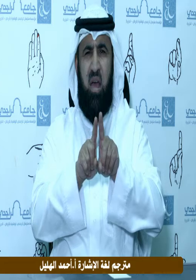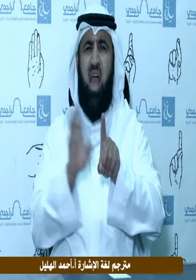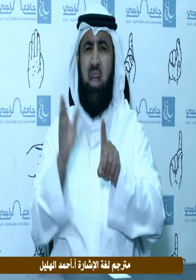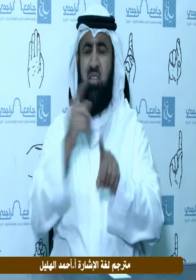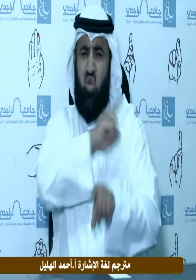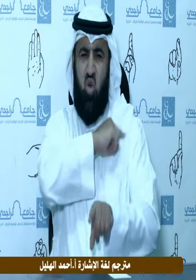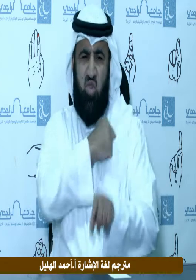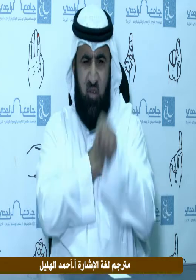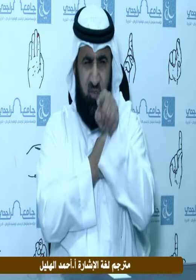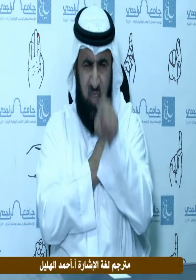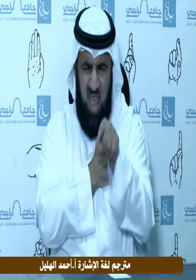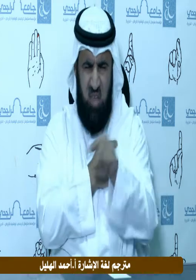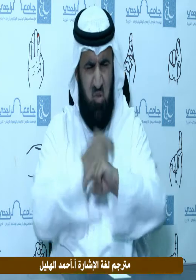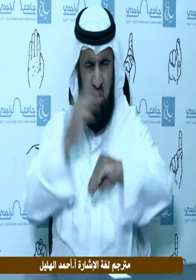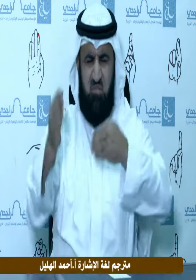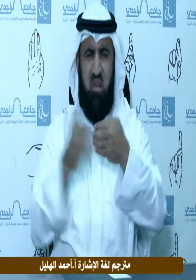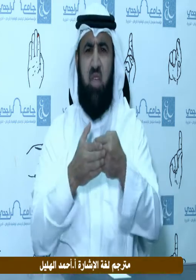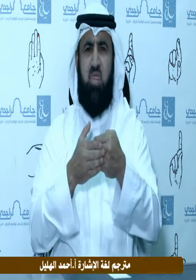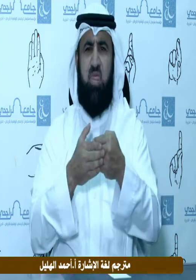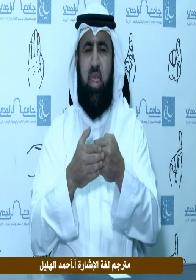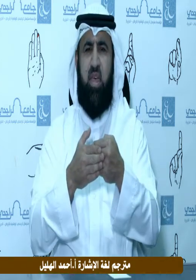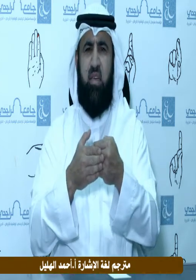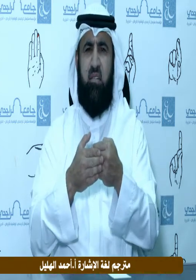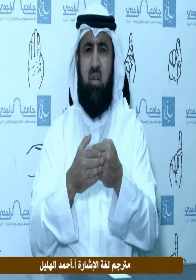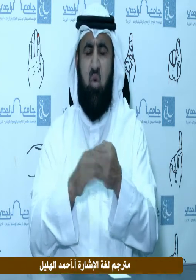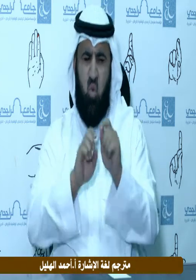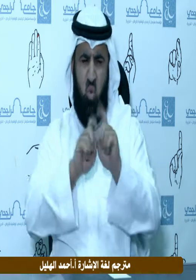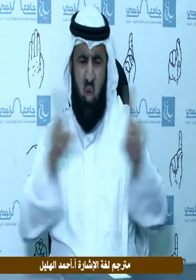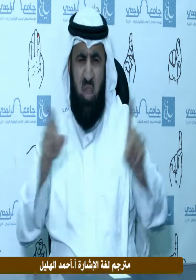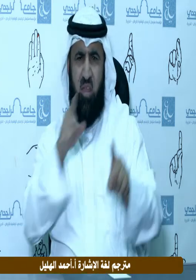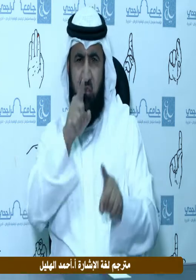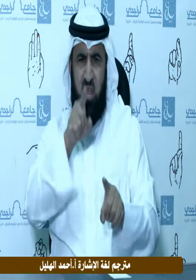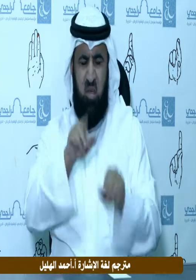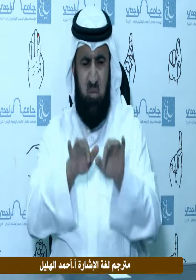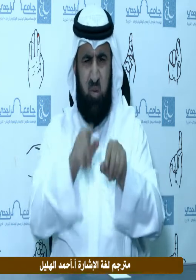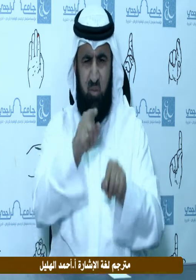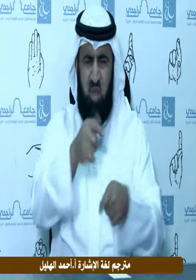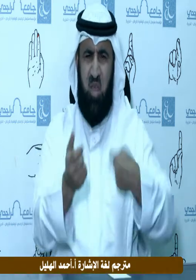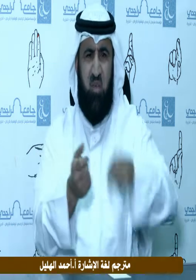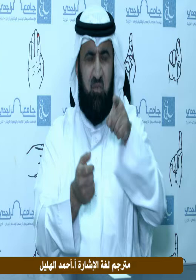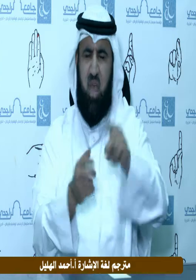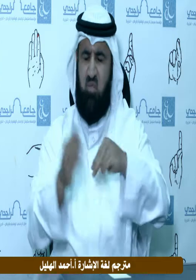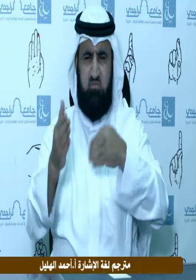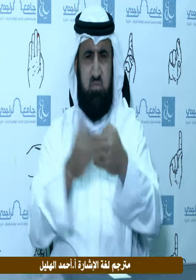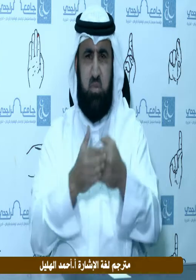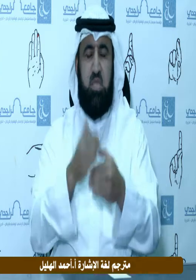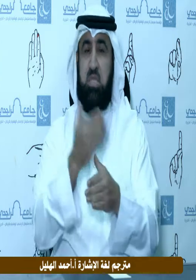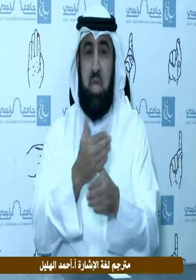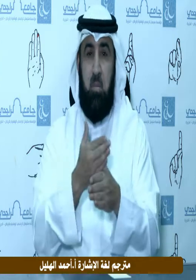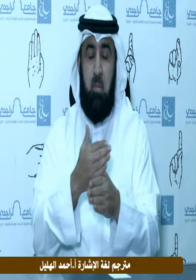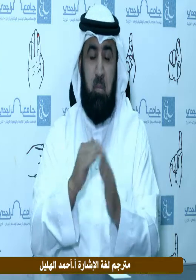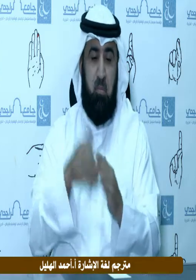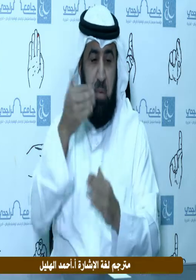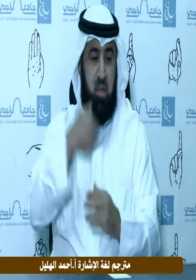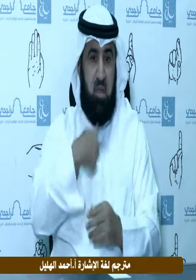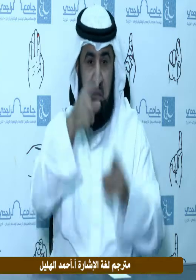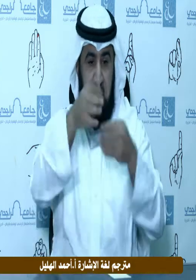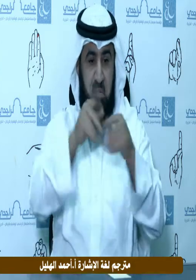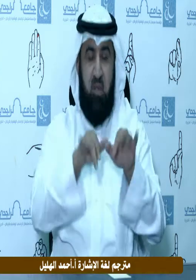المعاصي في زواجهما لعلمهما أن المعصية لها أثر على زواجهما